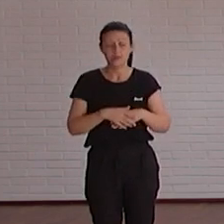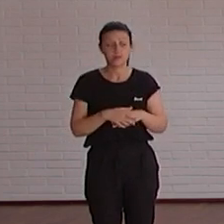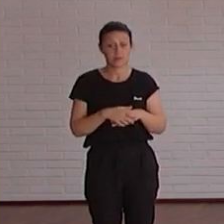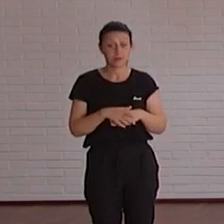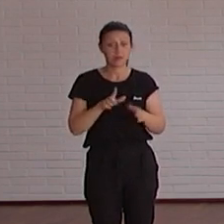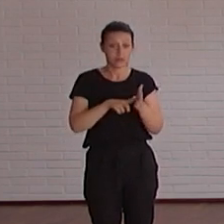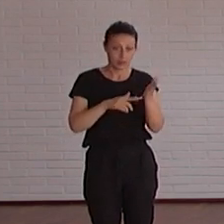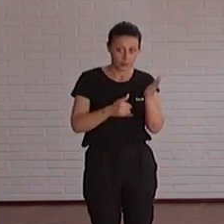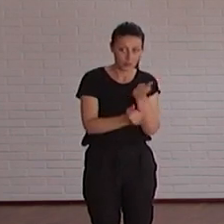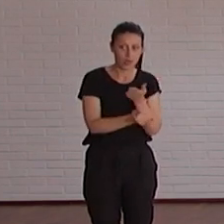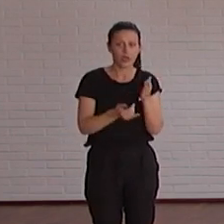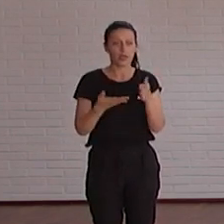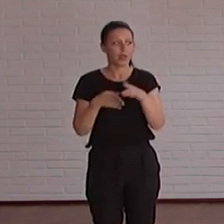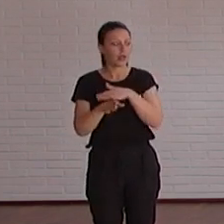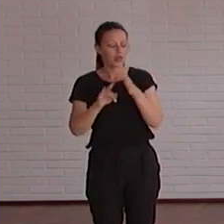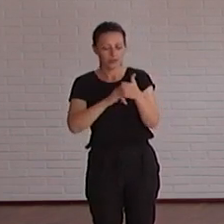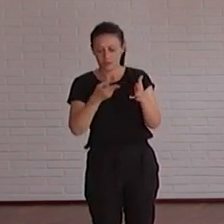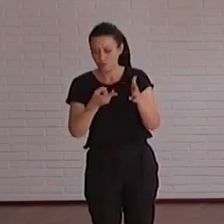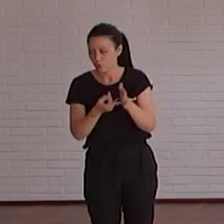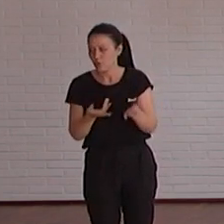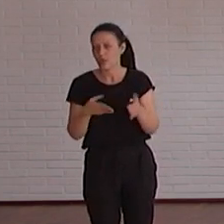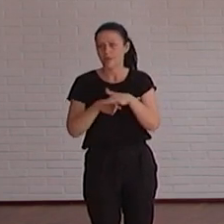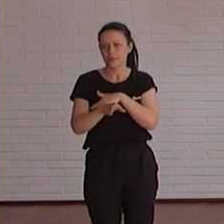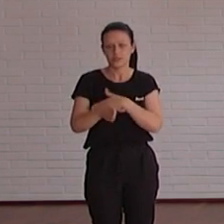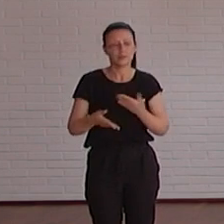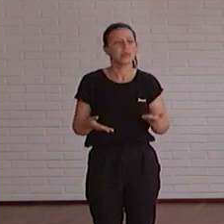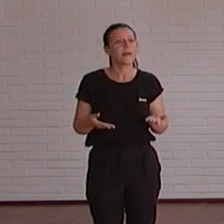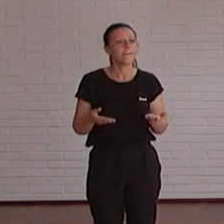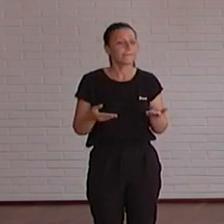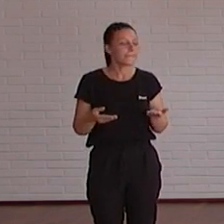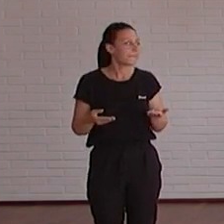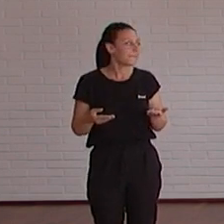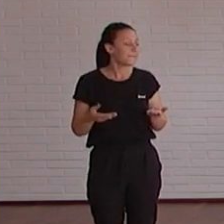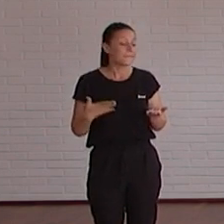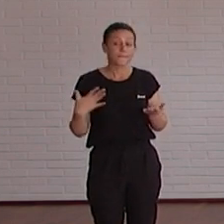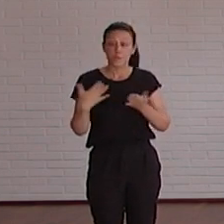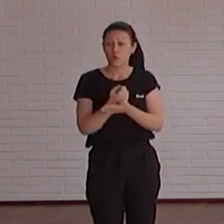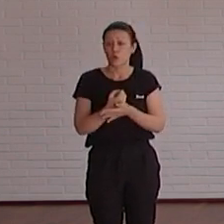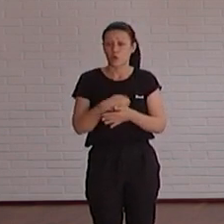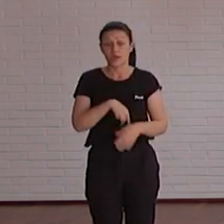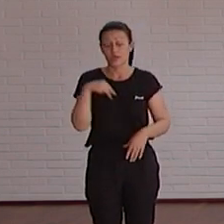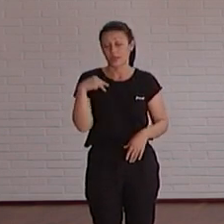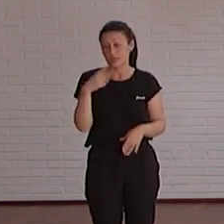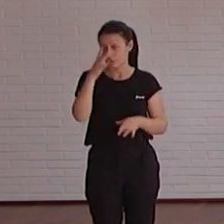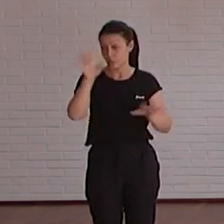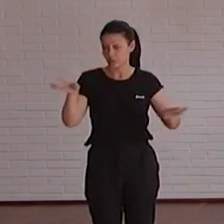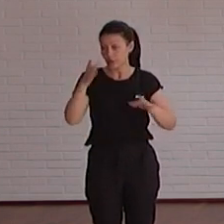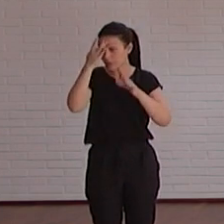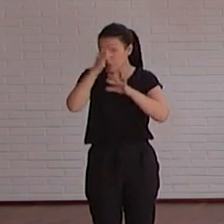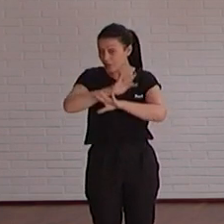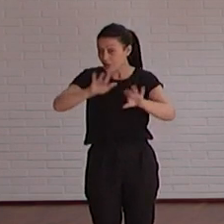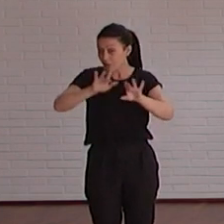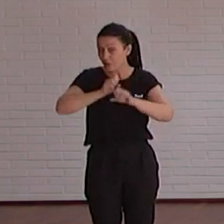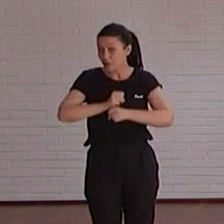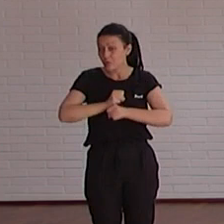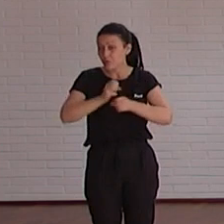el lenguaje ser accesibles en las tecnologías ser accesibles en todo es concienciarnos y transmitir ya te digo por una